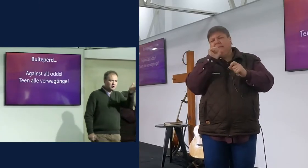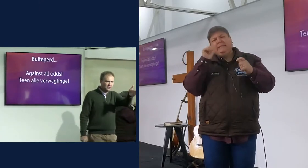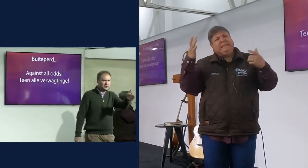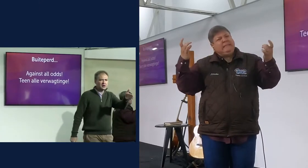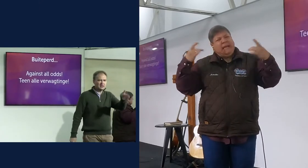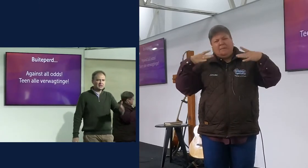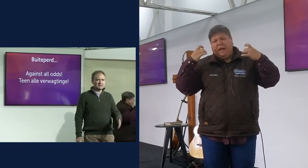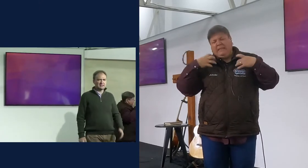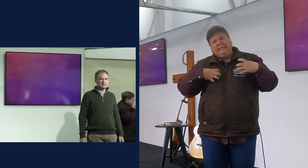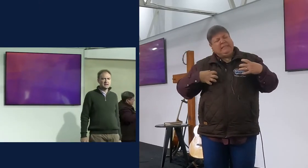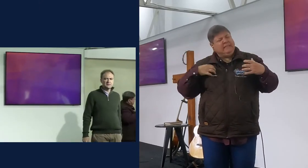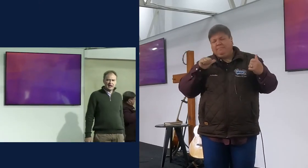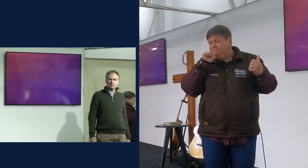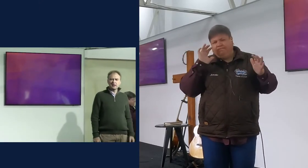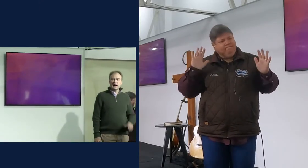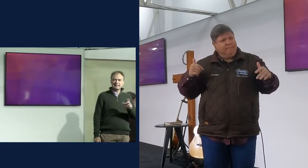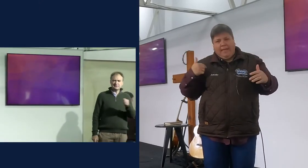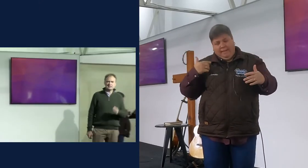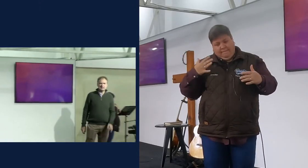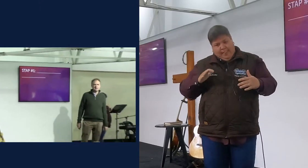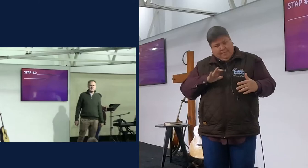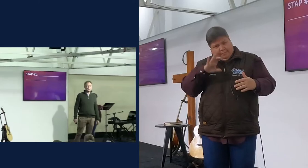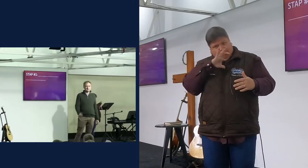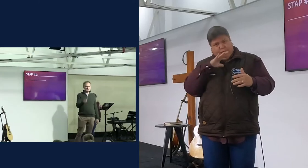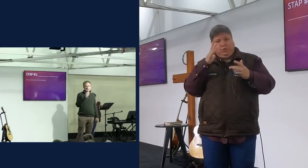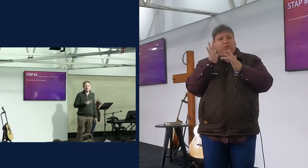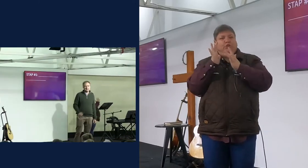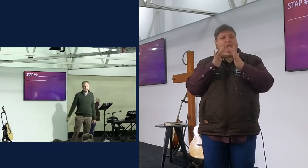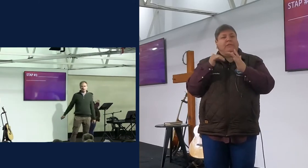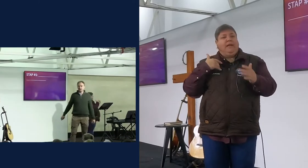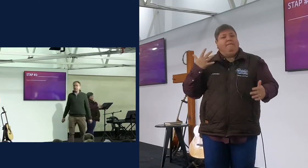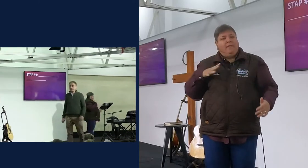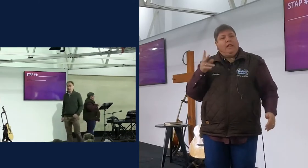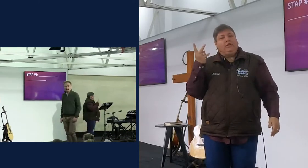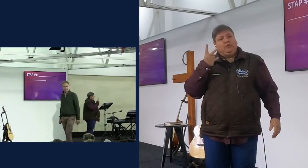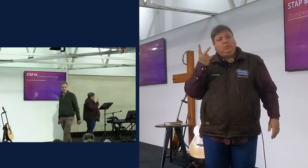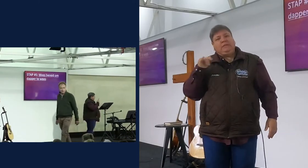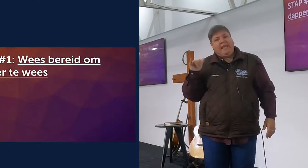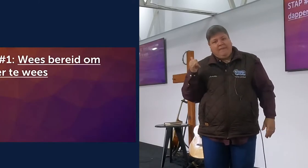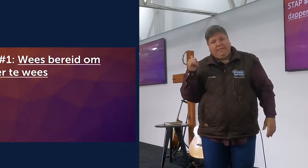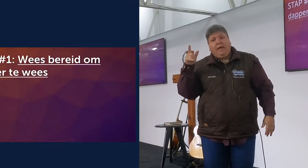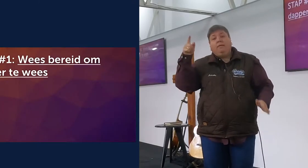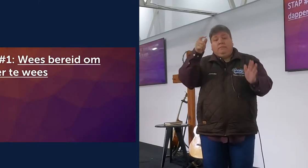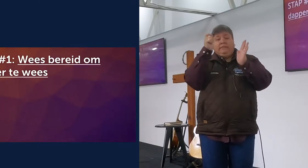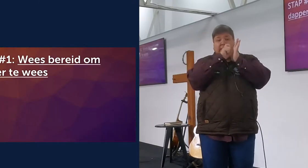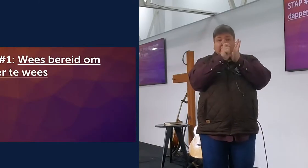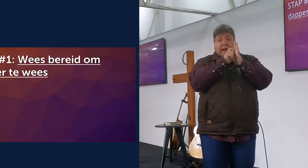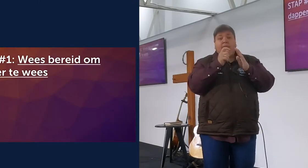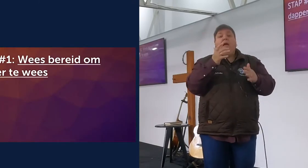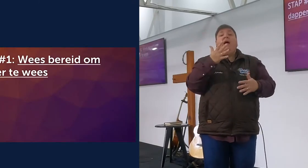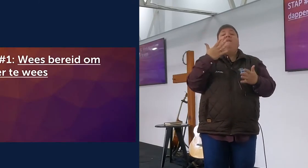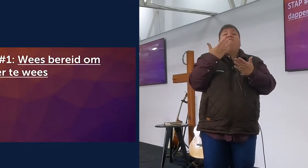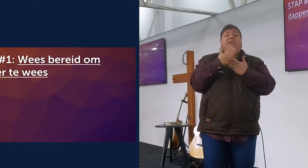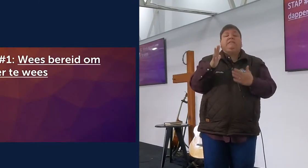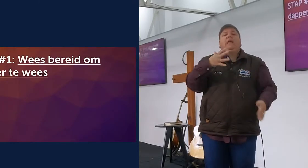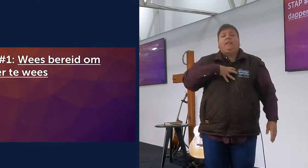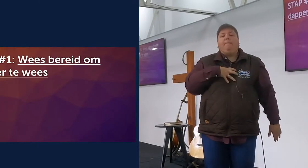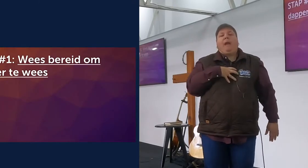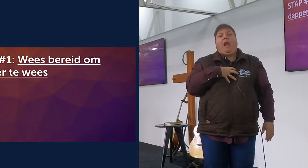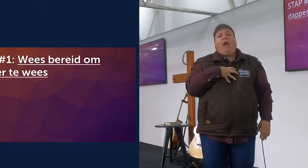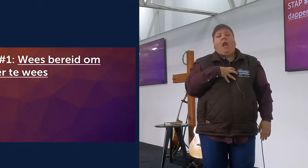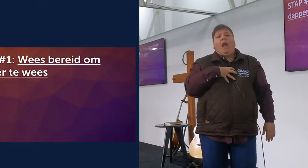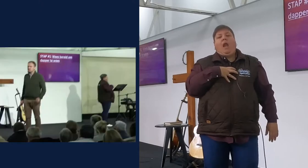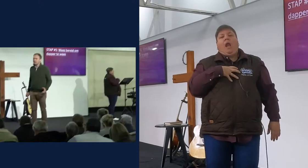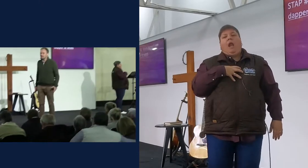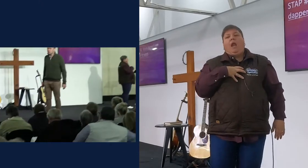as hy oorwinnaar in Christus wel, uit jy heeft as leven leer ons tenminste sê die drie goed stap nummer 1 skryf op jou raamwerk wees bereid om dapper te wees wees bereid om